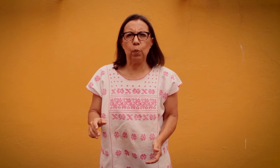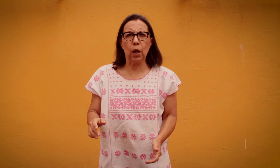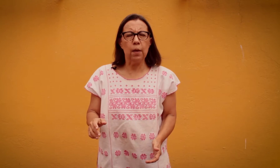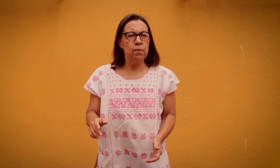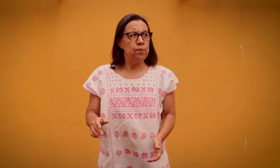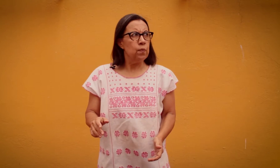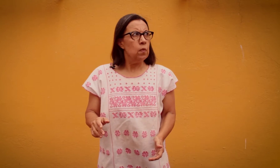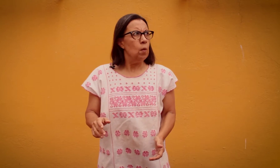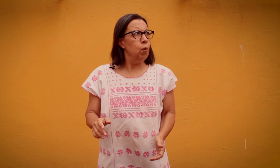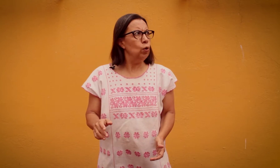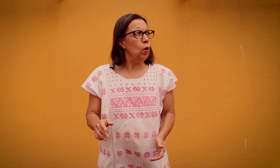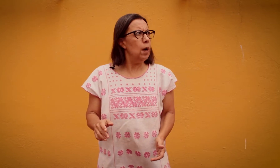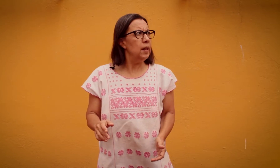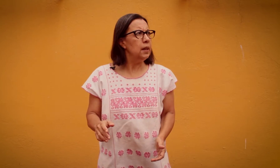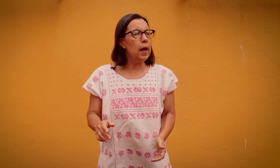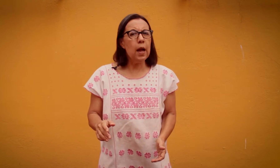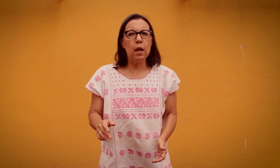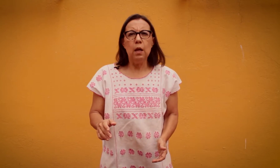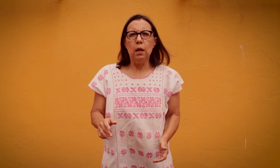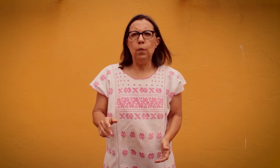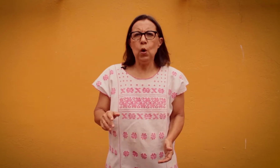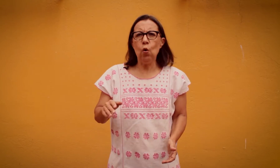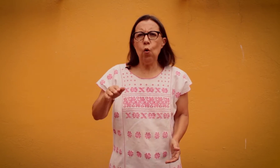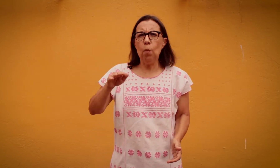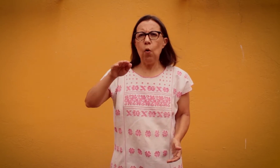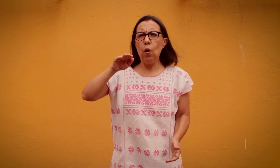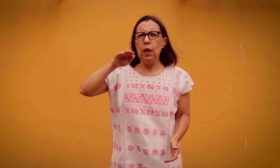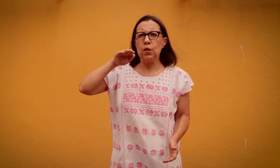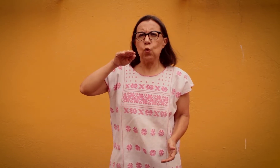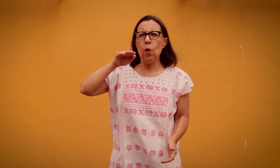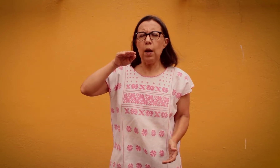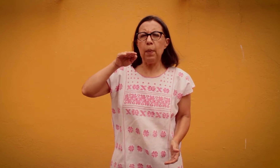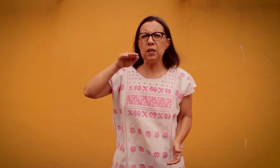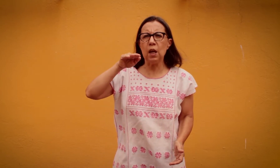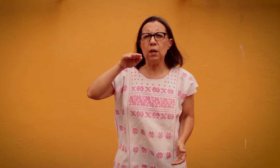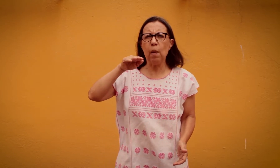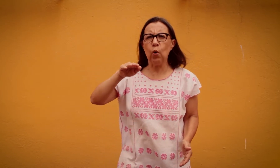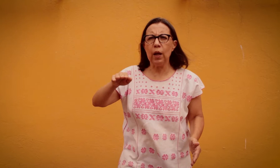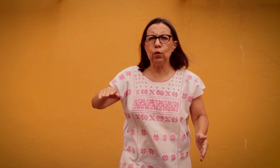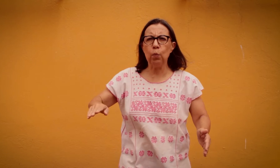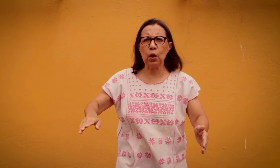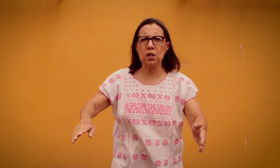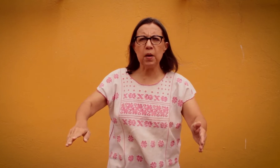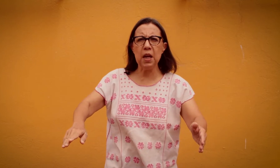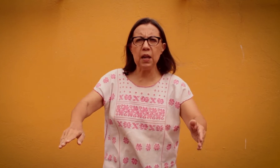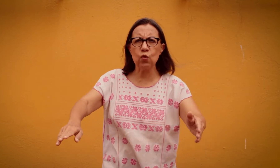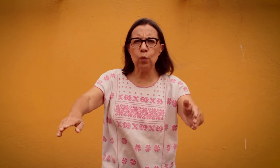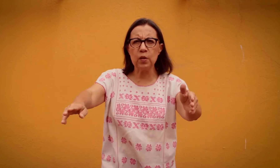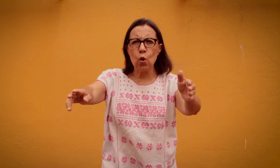porque volteó a la ventana y vio cómo la escuela parecía que iba volando porque se veían las nubes